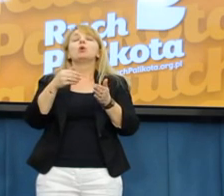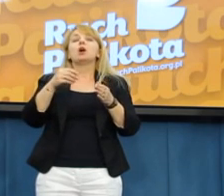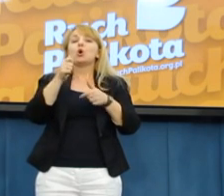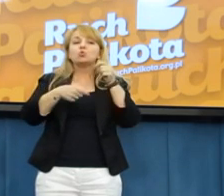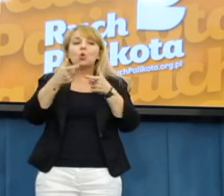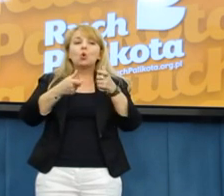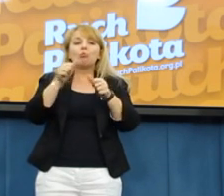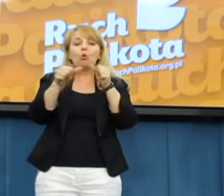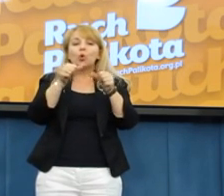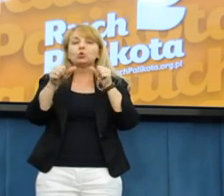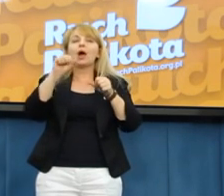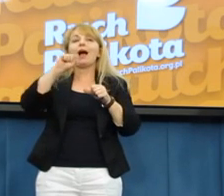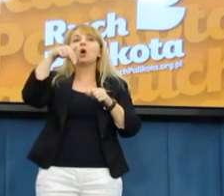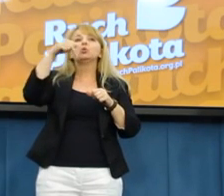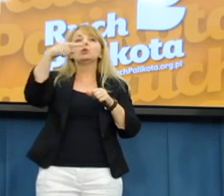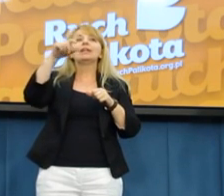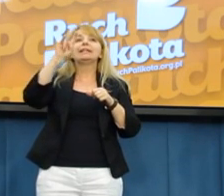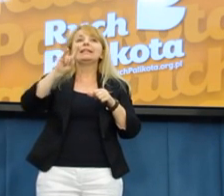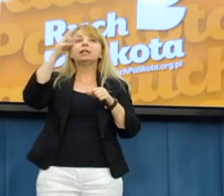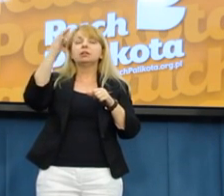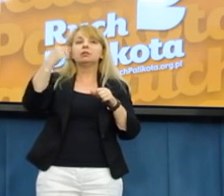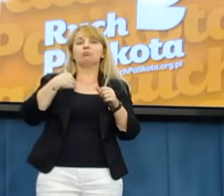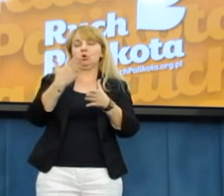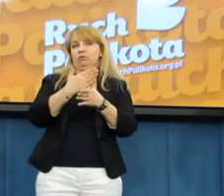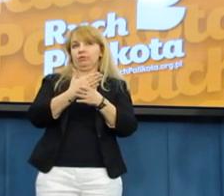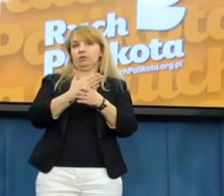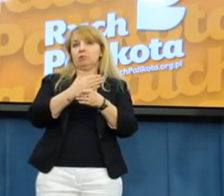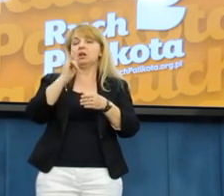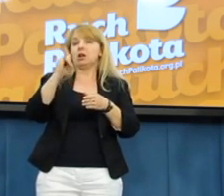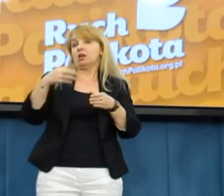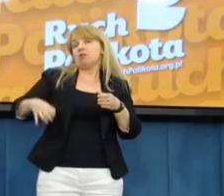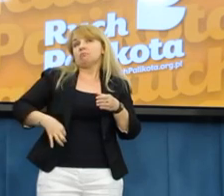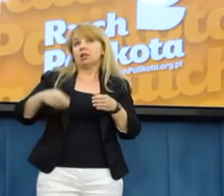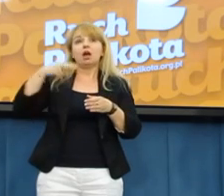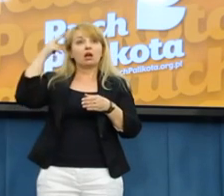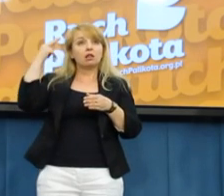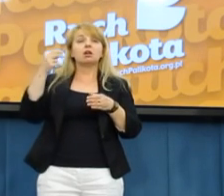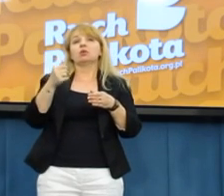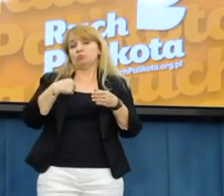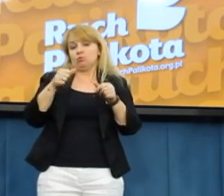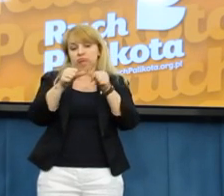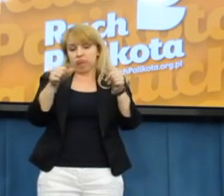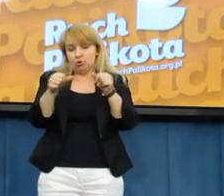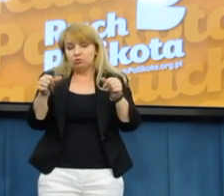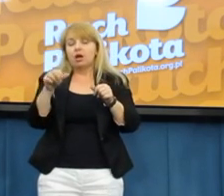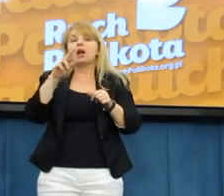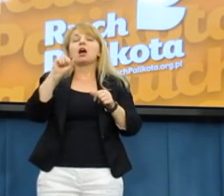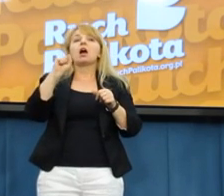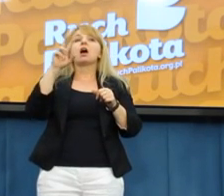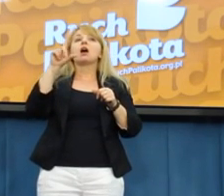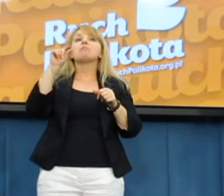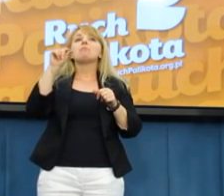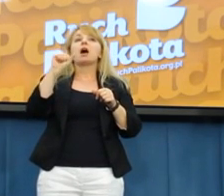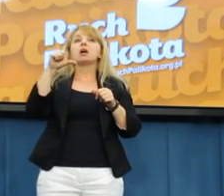I taki audyt został przeprowadzony. Mam wyniki tego audytu, w którym Pardyrał stwierdza jasno i precyzyjnie, że moja firma postępowała